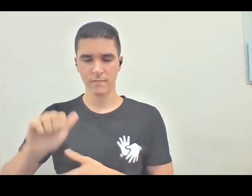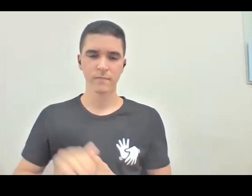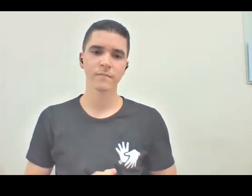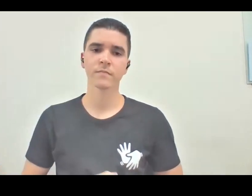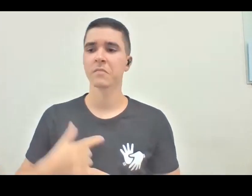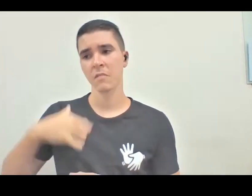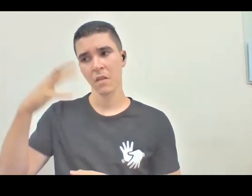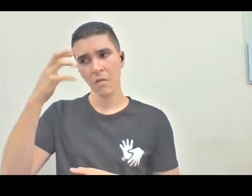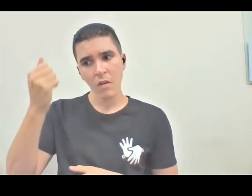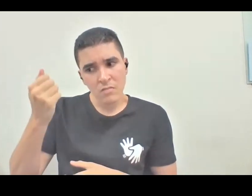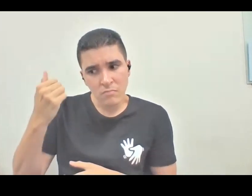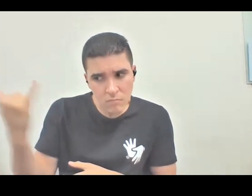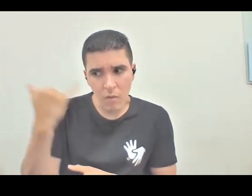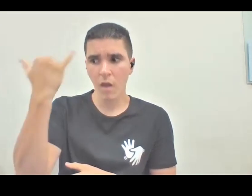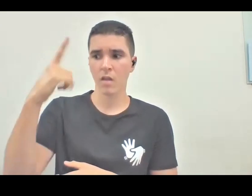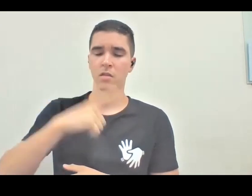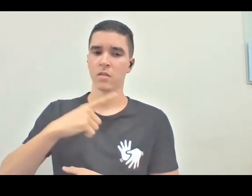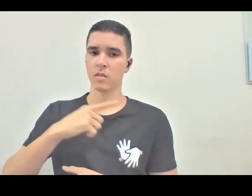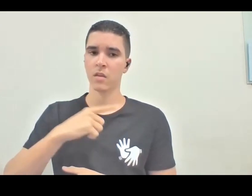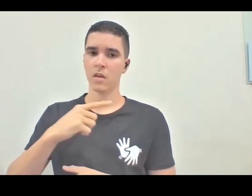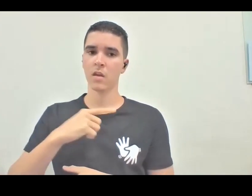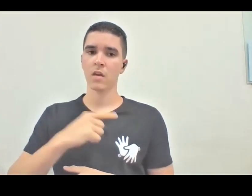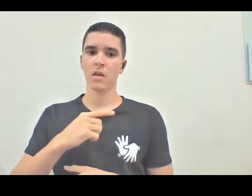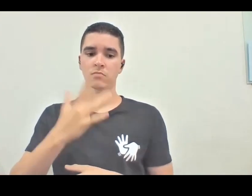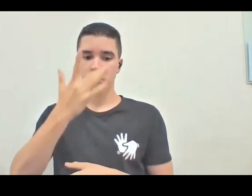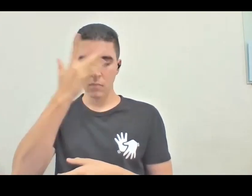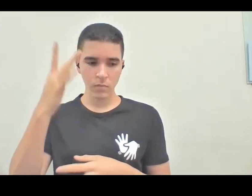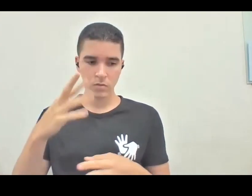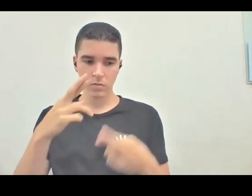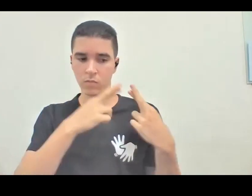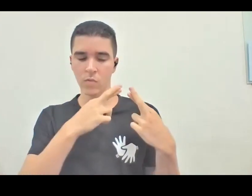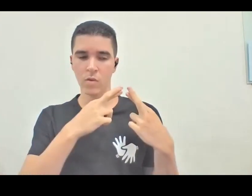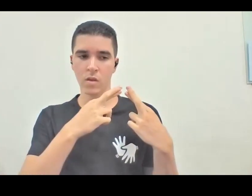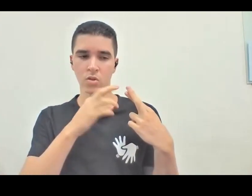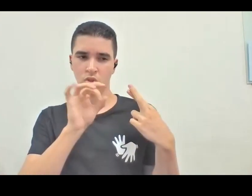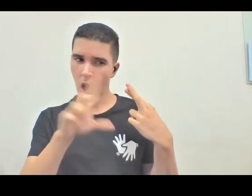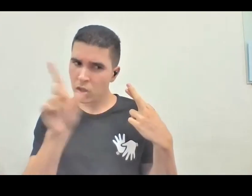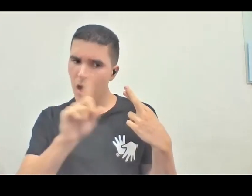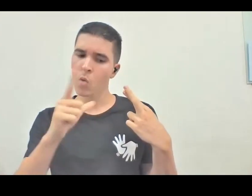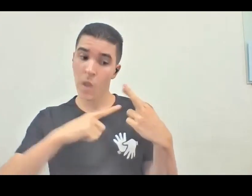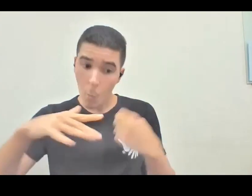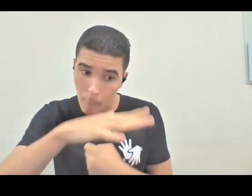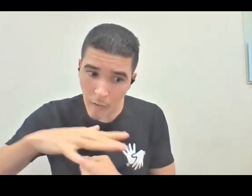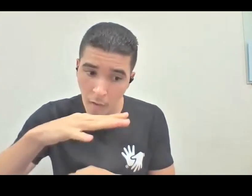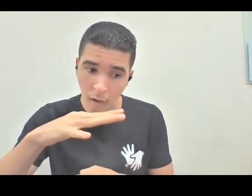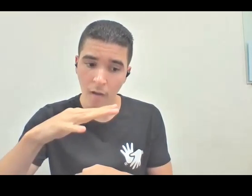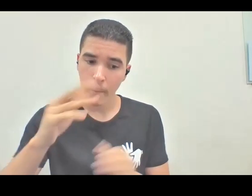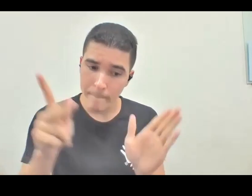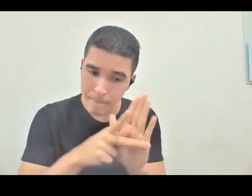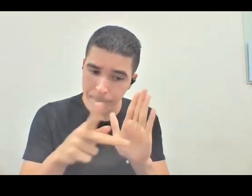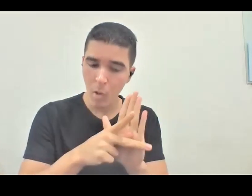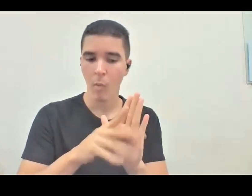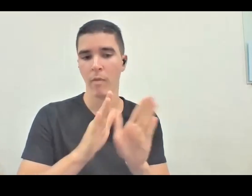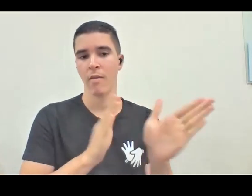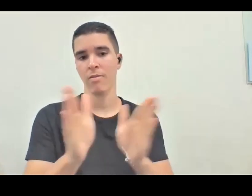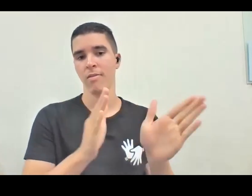tem que ter, eu acho importantíssimo que tenha não só uma pessoa assim, tem uma área de acessibilidade nas instituições culturais, nos museus,